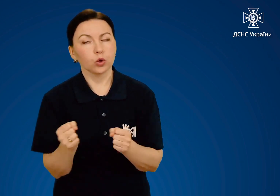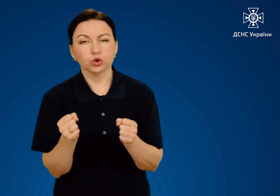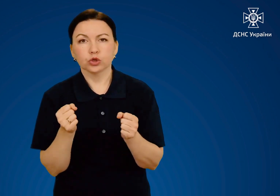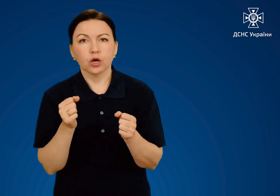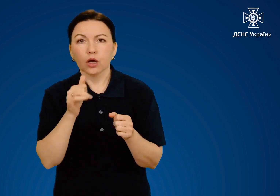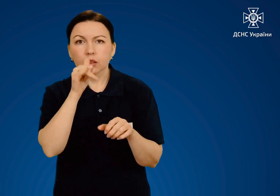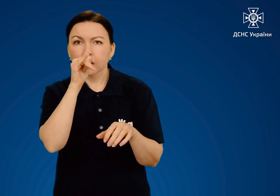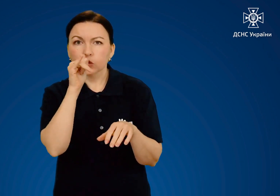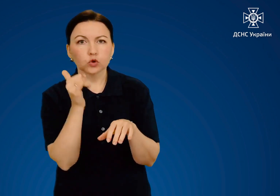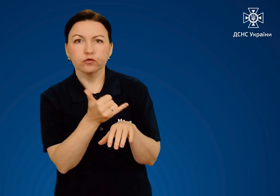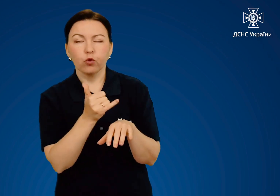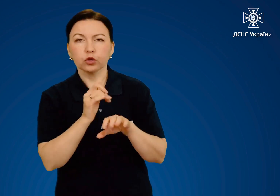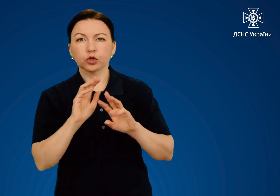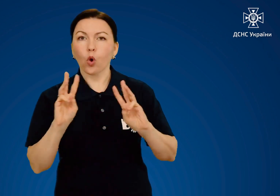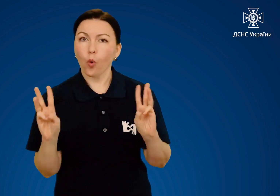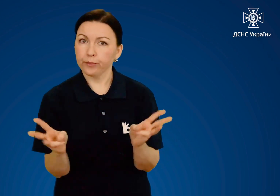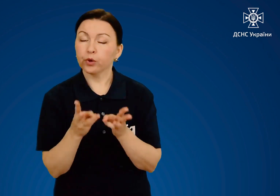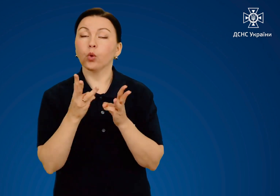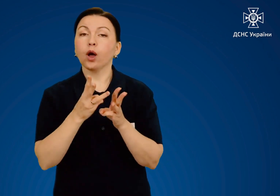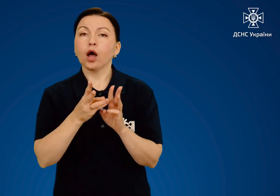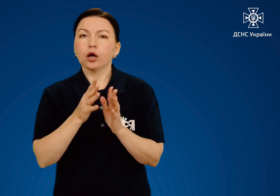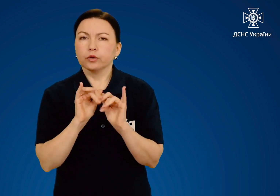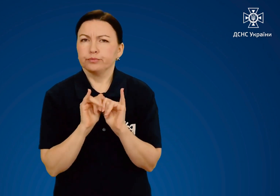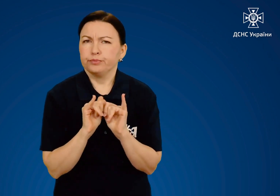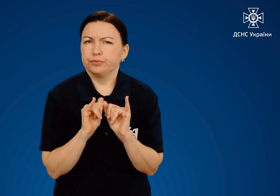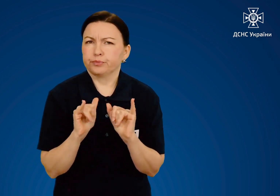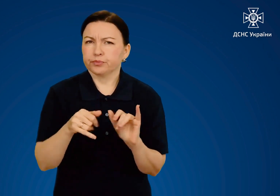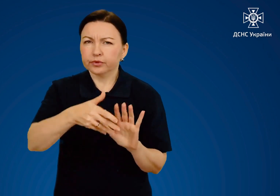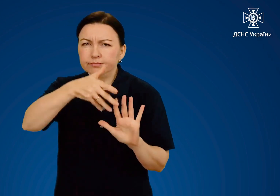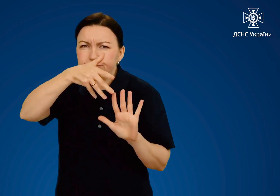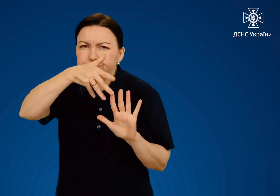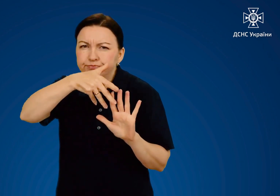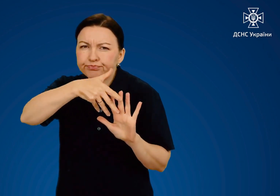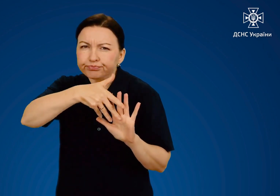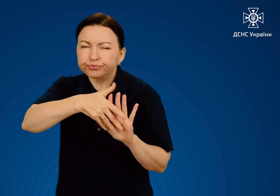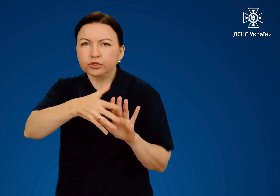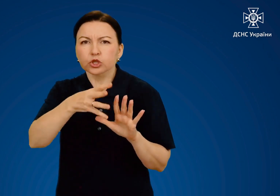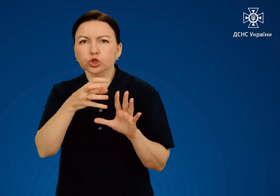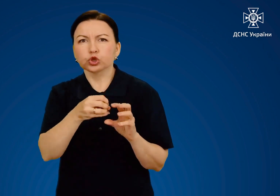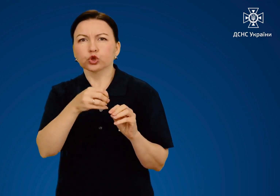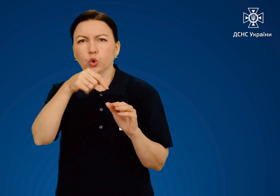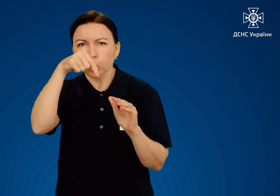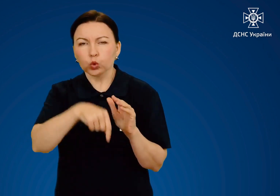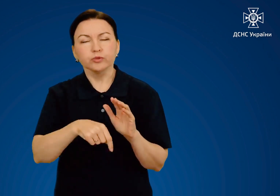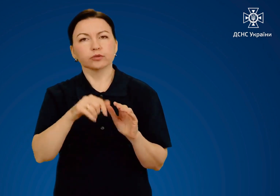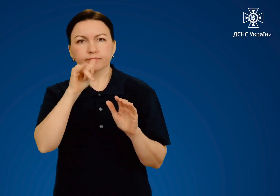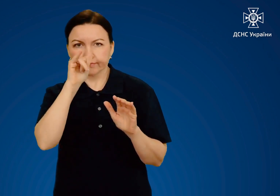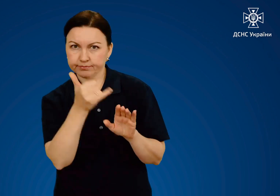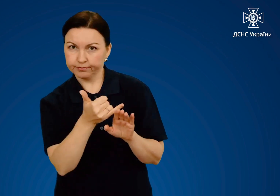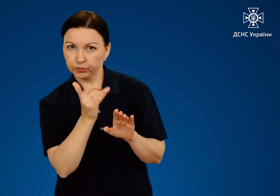Охолодження не дозволить опіку поширитися в глибокі шари ураженої ділянки.